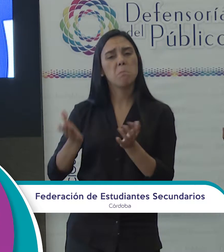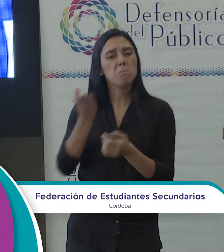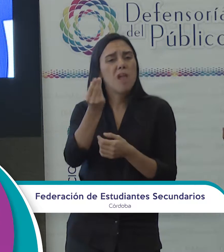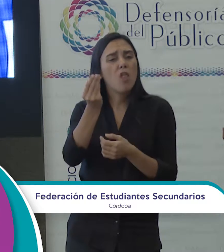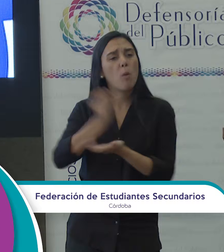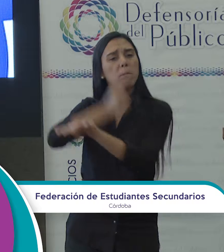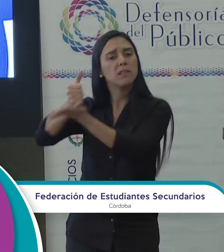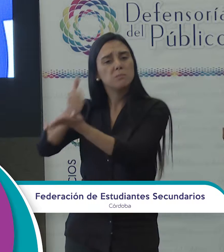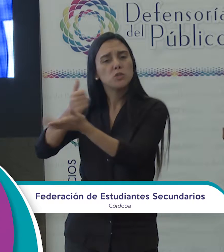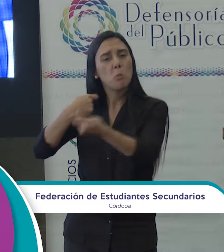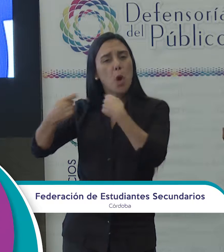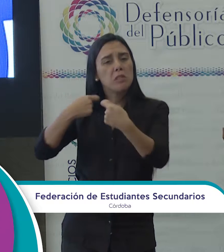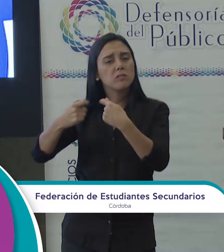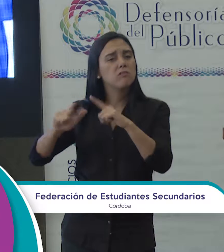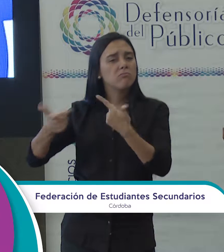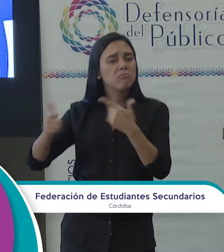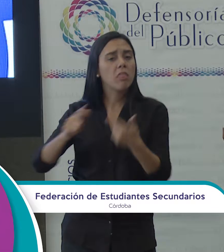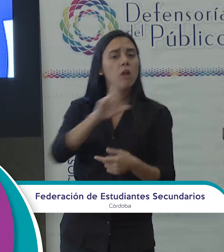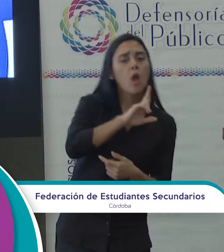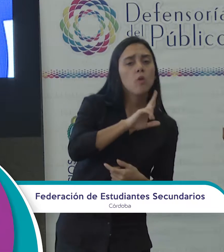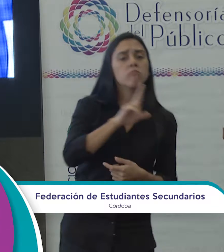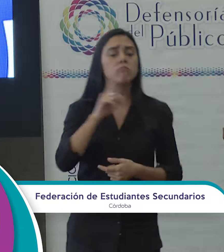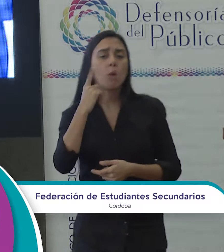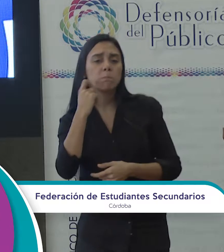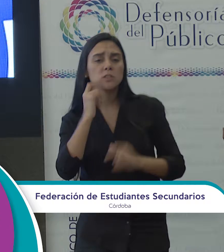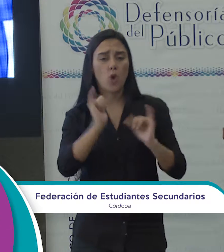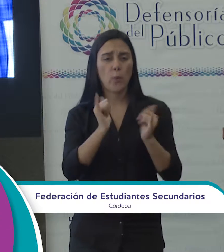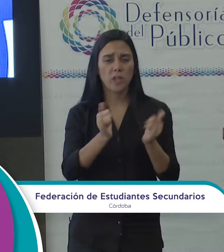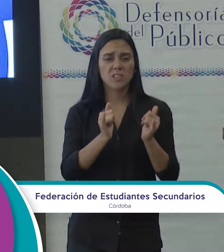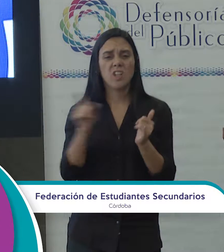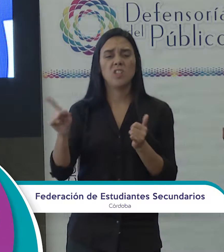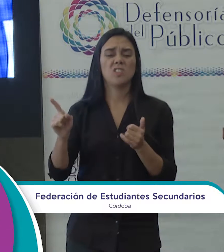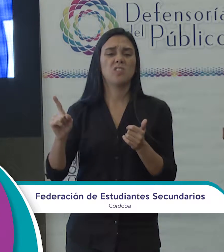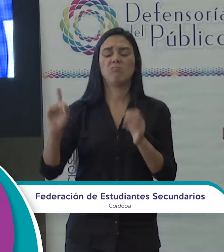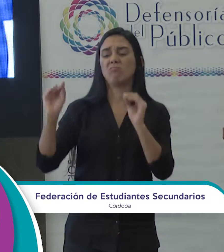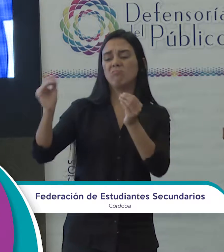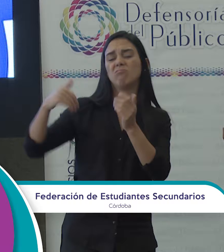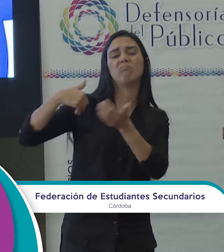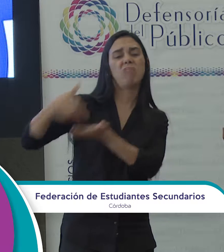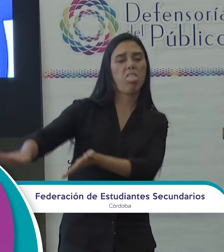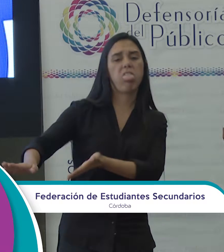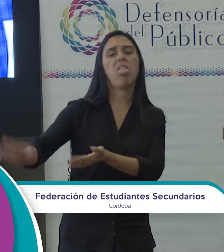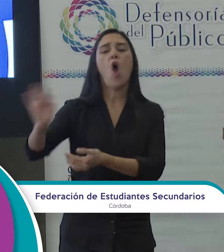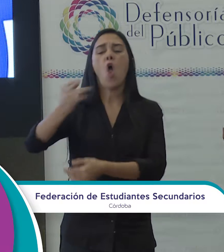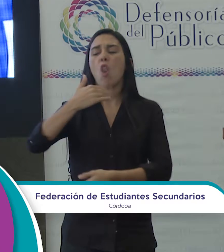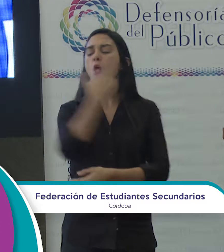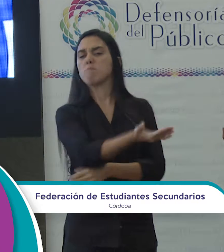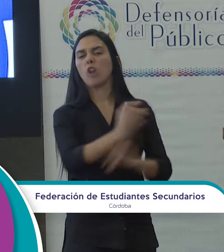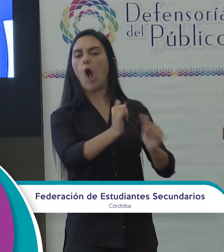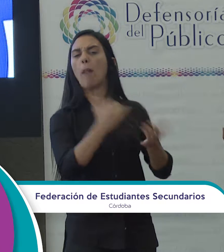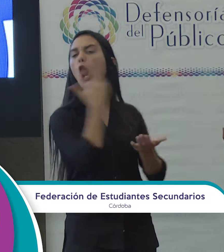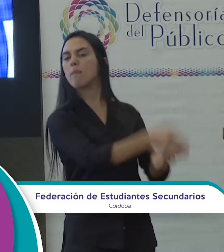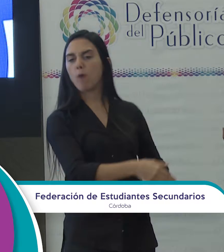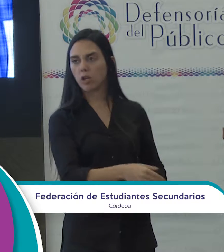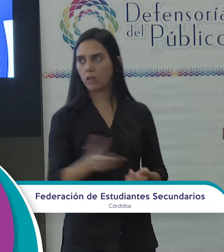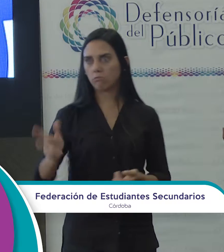y a la despolitización de los y las jóvenes, diciendo que es algo para los más grandes, que es sucia o que a nosotros no nos importa nada. Esta